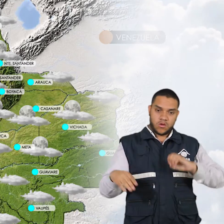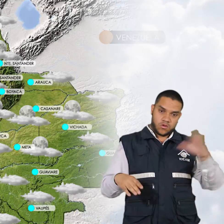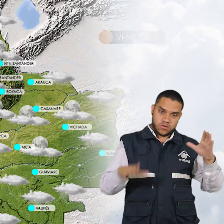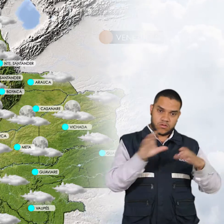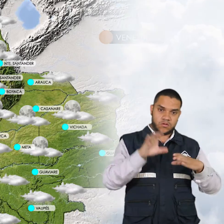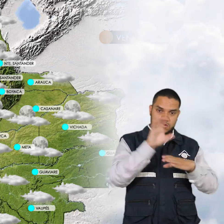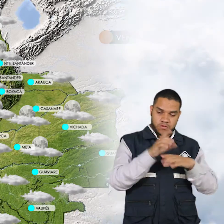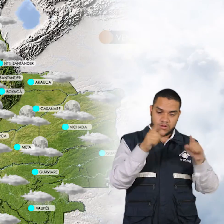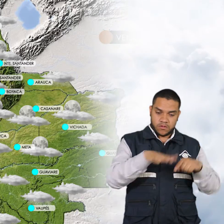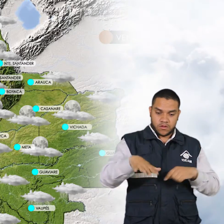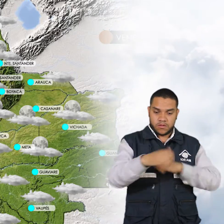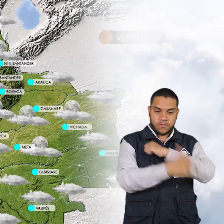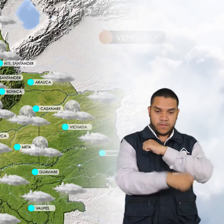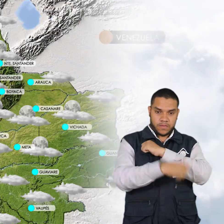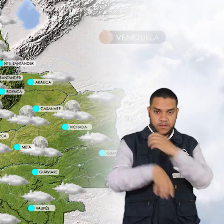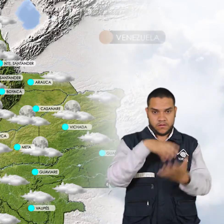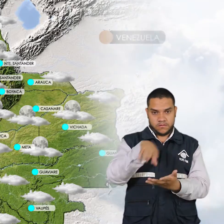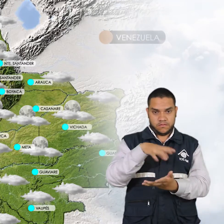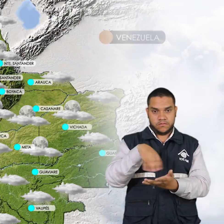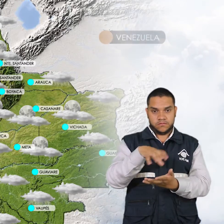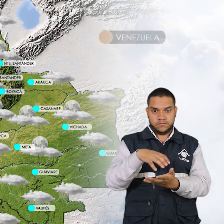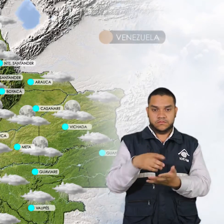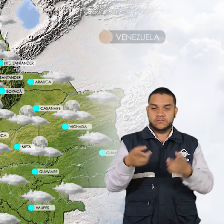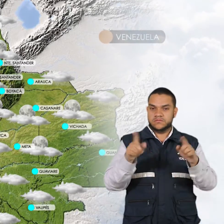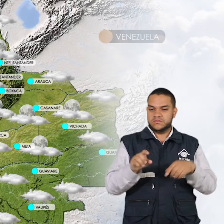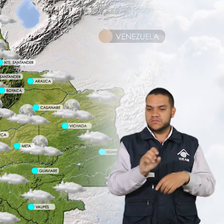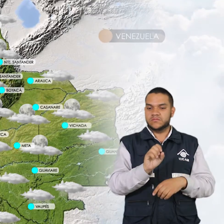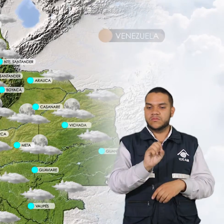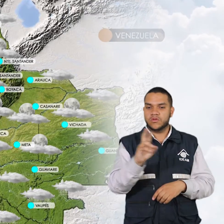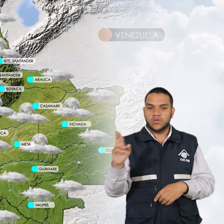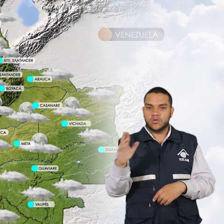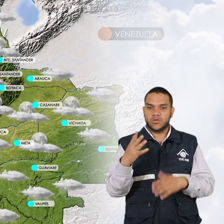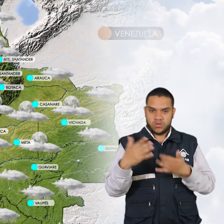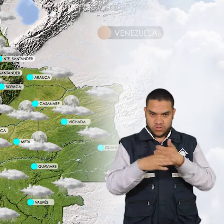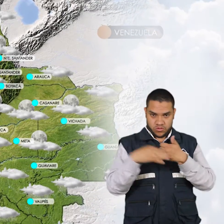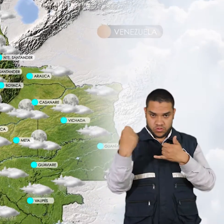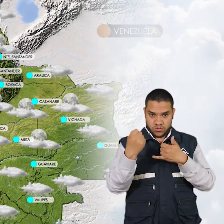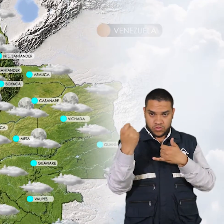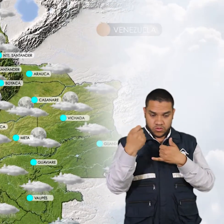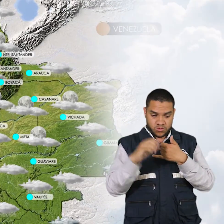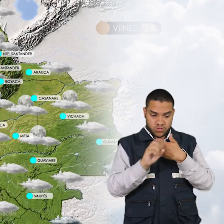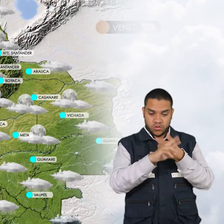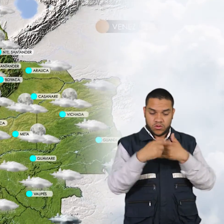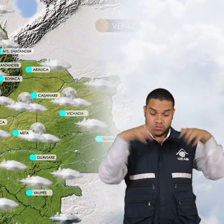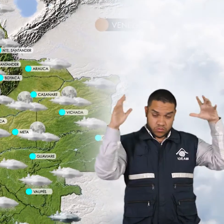sectores de Boyacá y Santander. Hacia el oriente del territorio nacional se estiman lluvias fuertes acompañadas de actividad